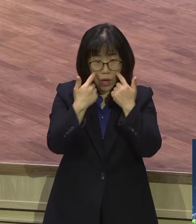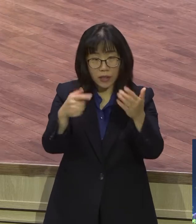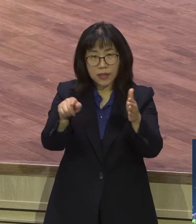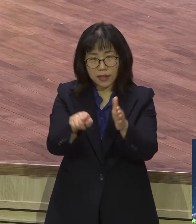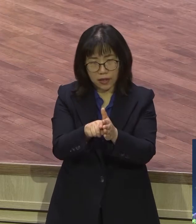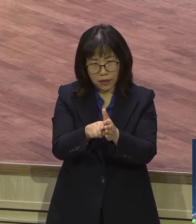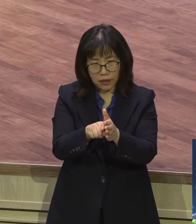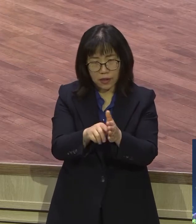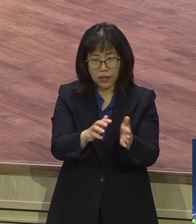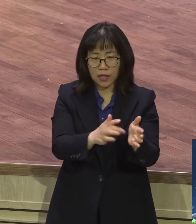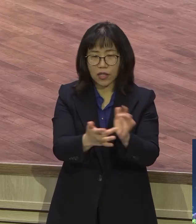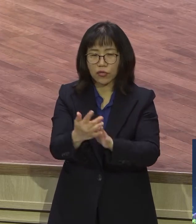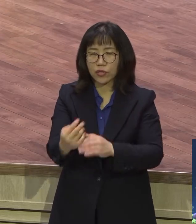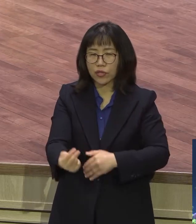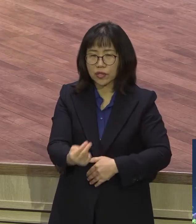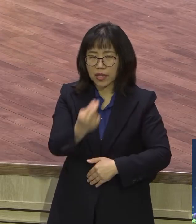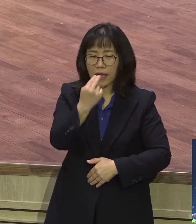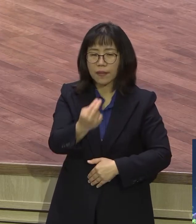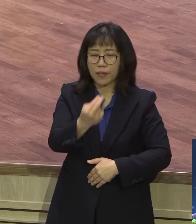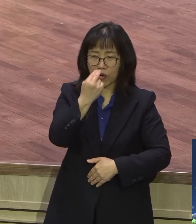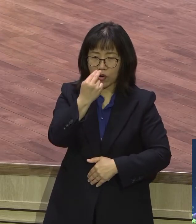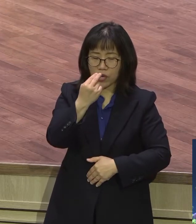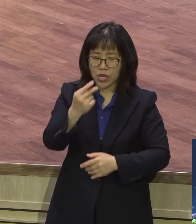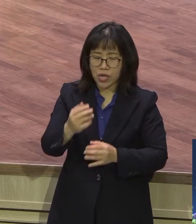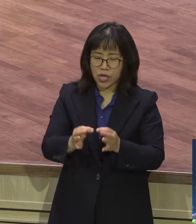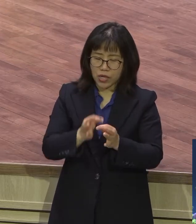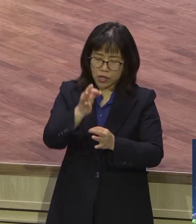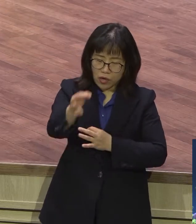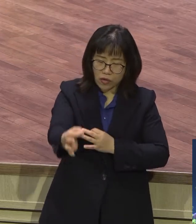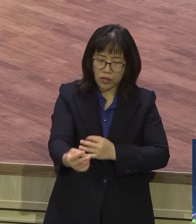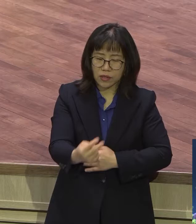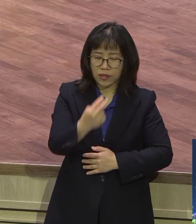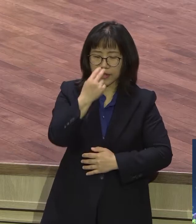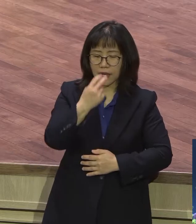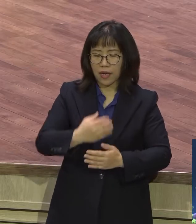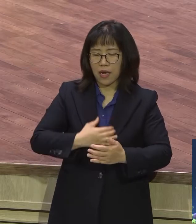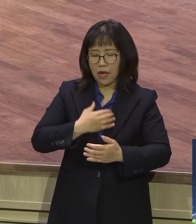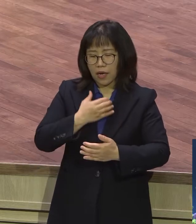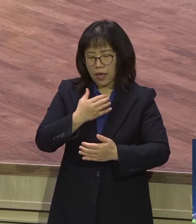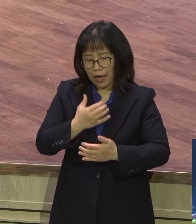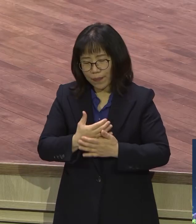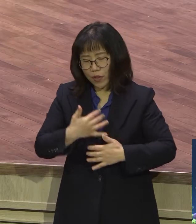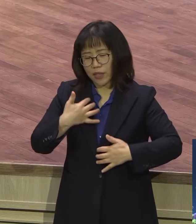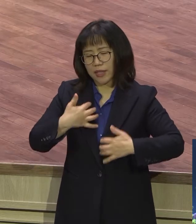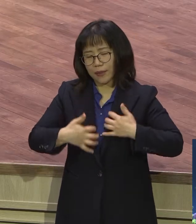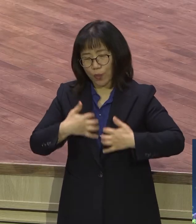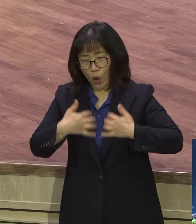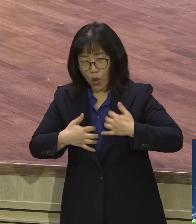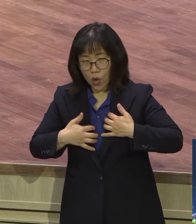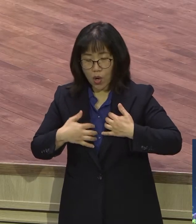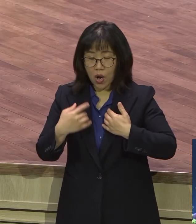영생에 대한 감격 생명이 넘치는 이런 사람이 활력있는 신앙생활을 할 수 있어요.